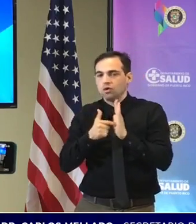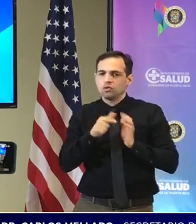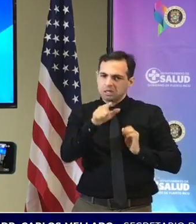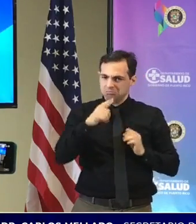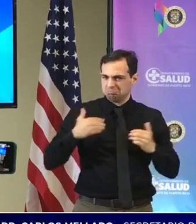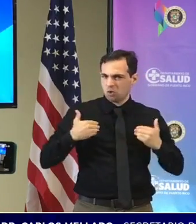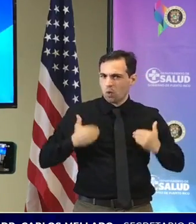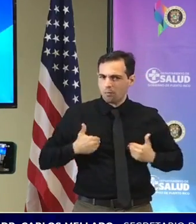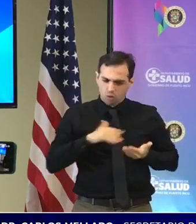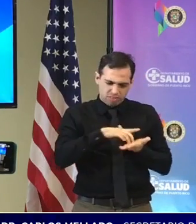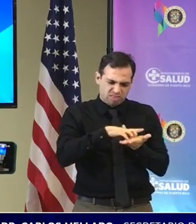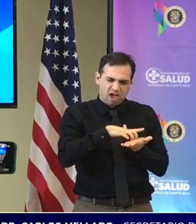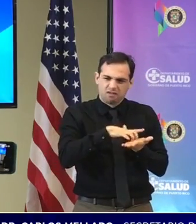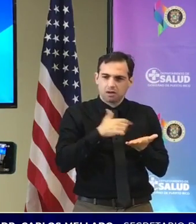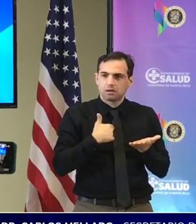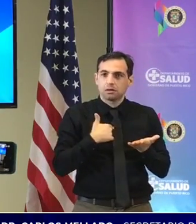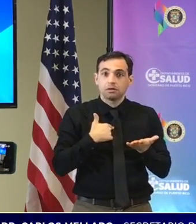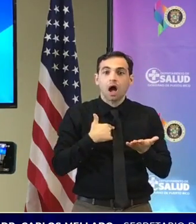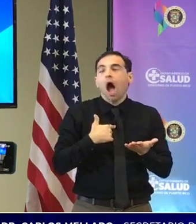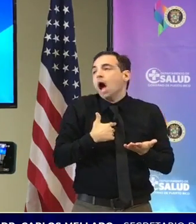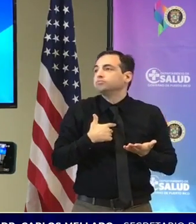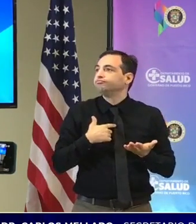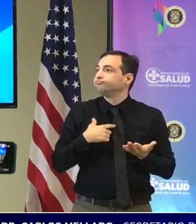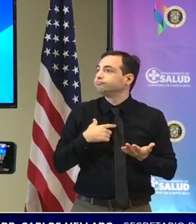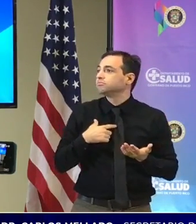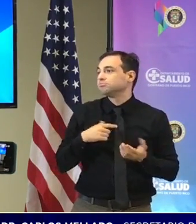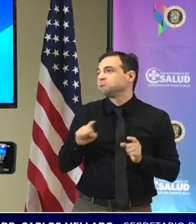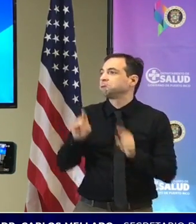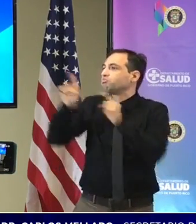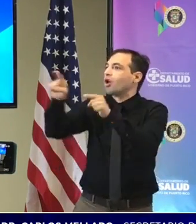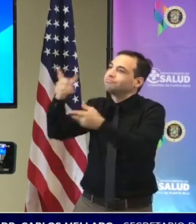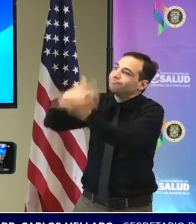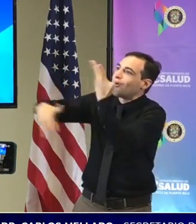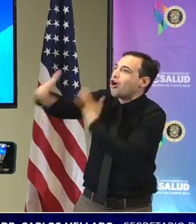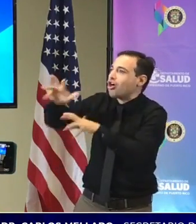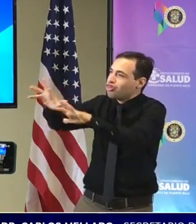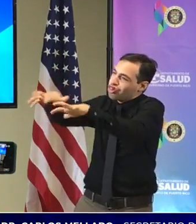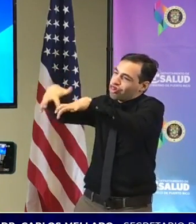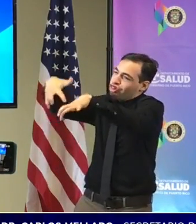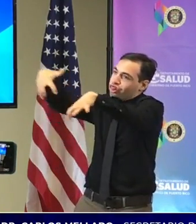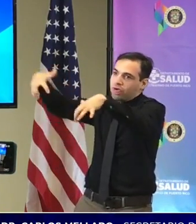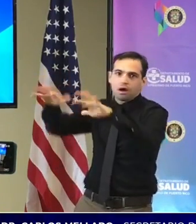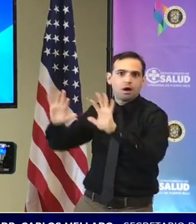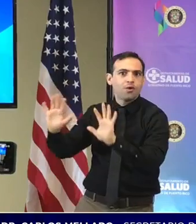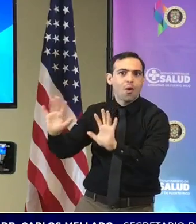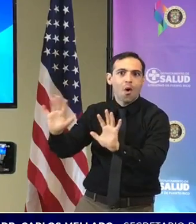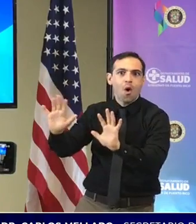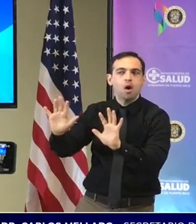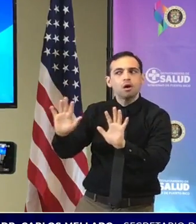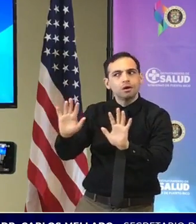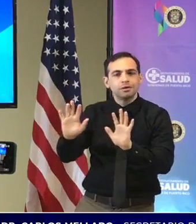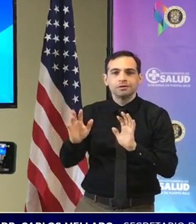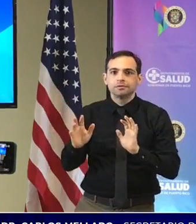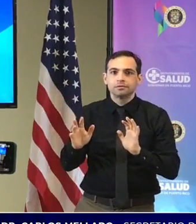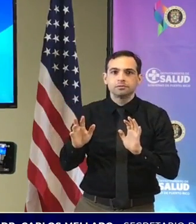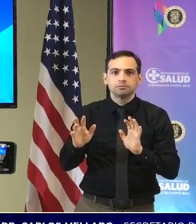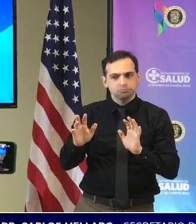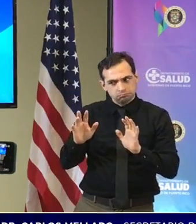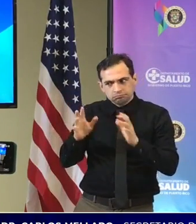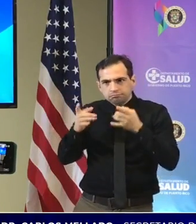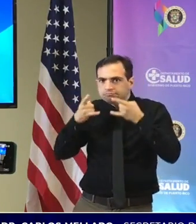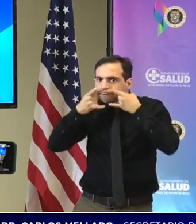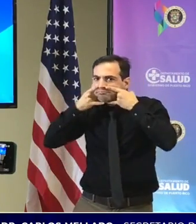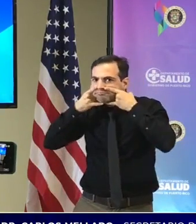no vaya a actividades de aglomeración si usted en una actividad de aglomeración tenga el civismo y el respeto de no quitarse la